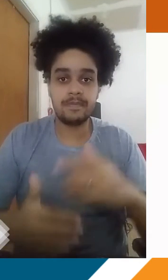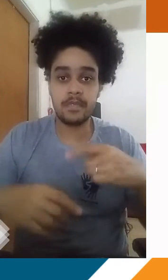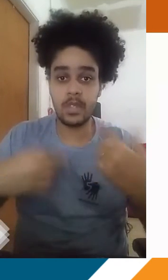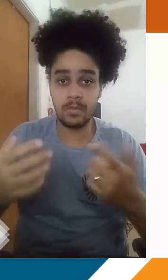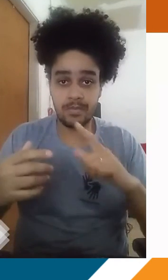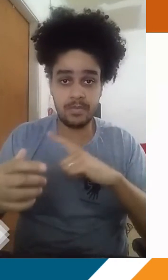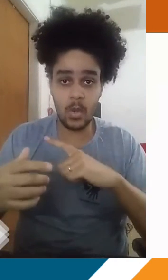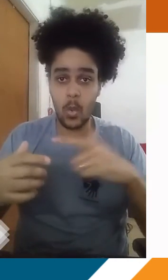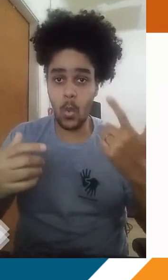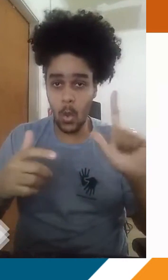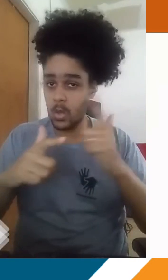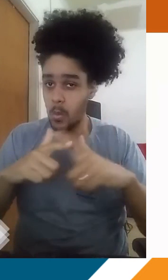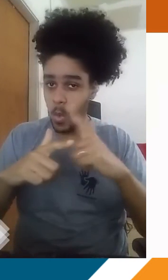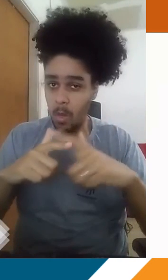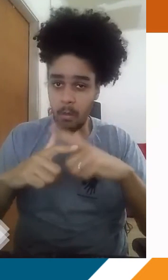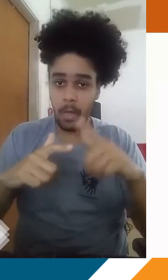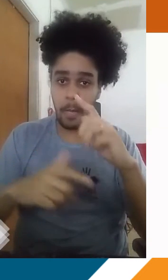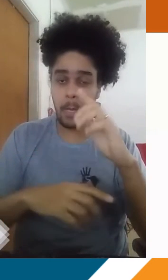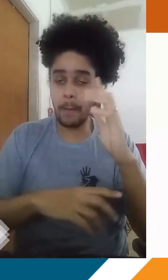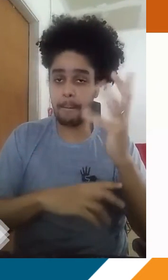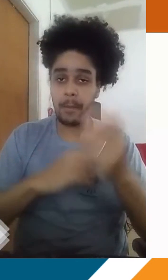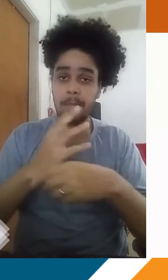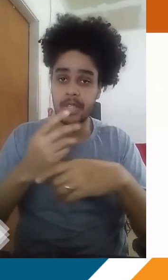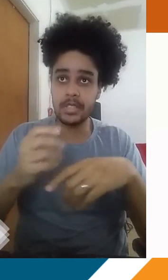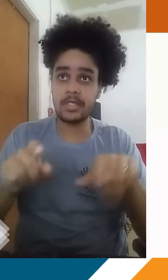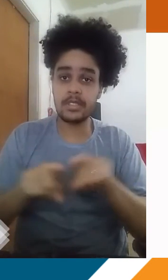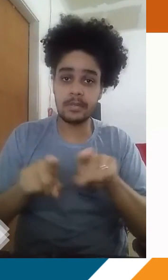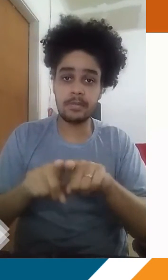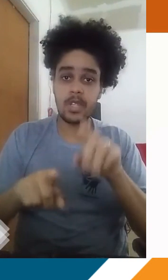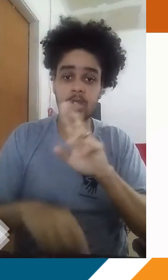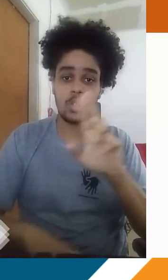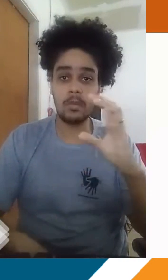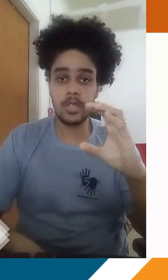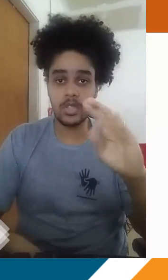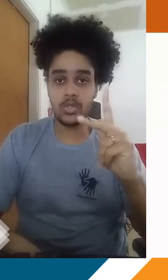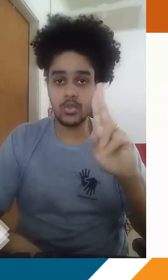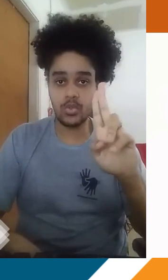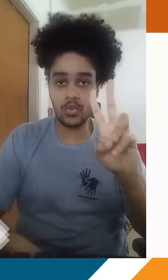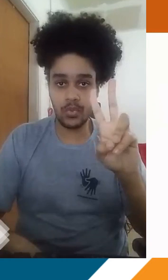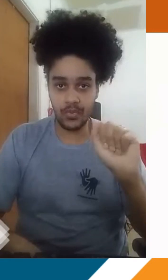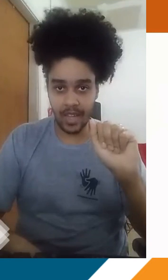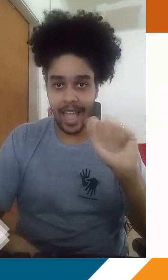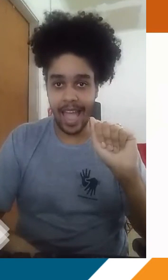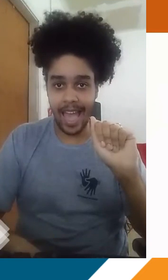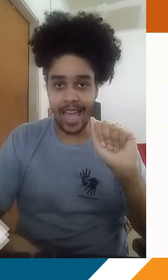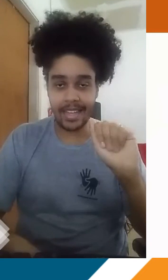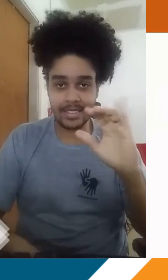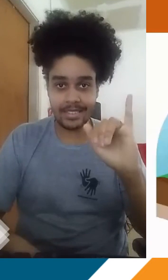Avançando aí, a gente tem uma outra questão ambiental que a gente conhece e chama como chuva ácida. O que seria